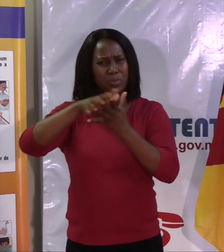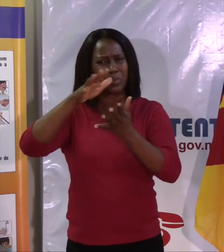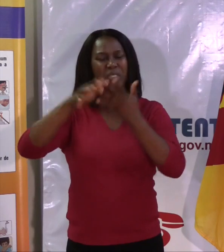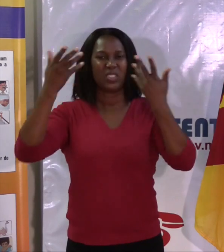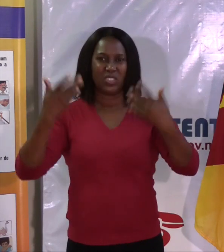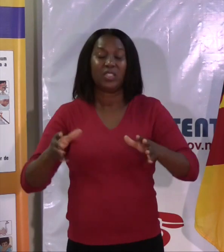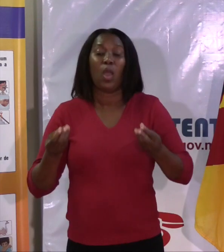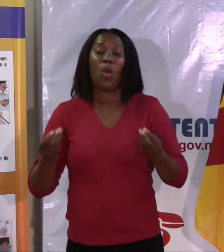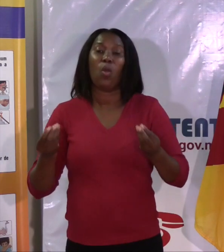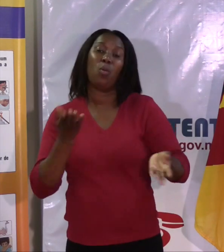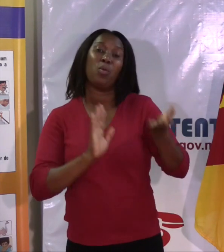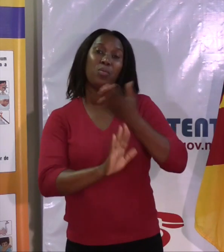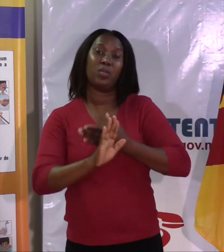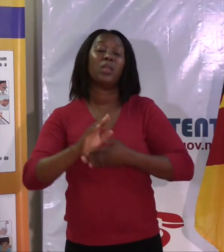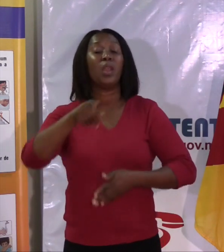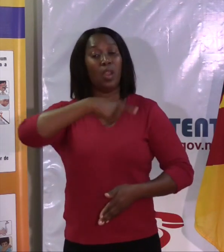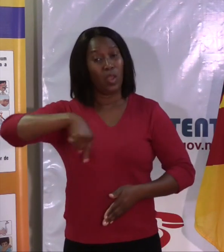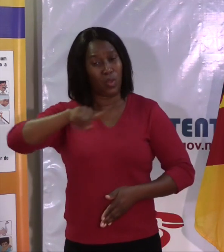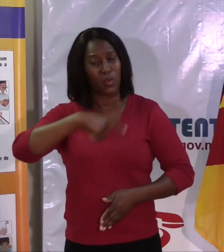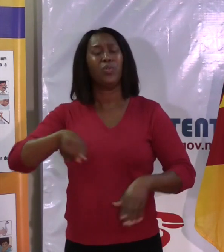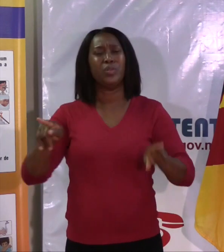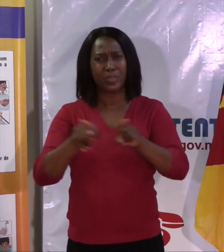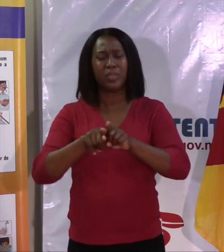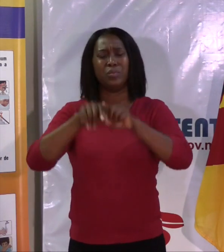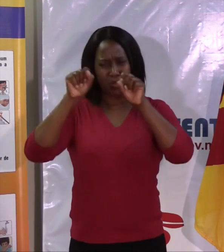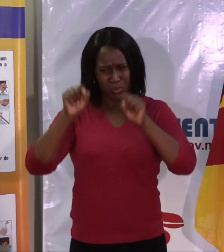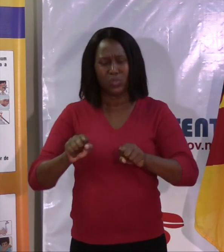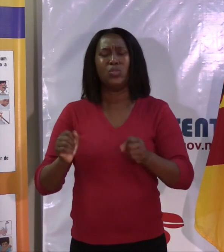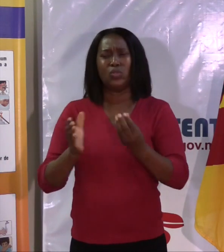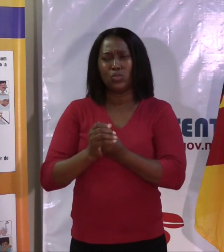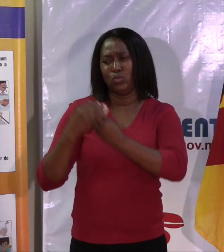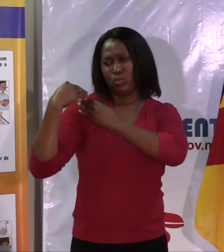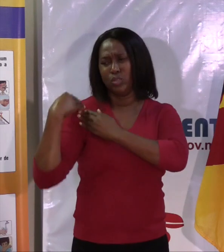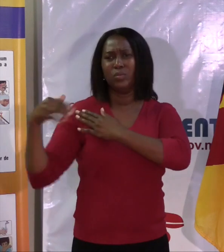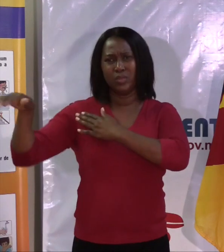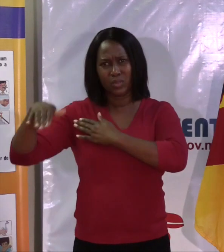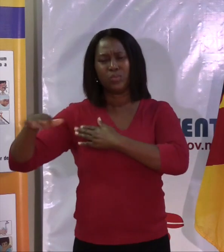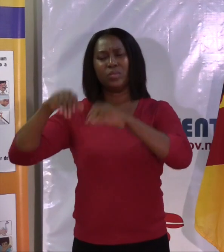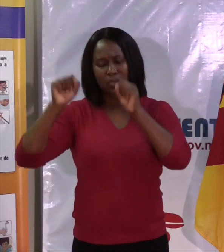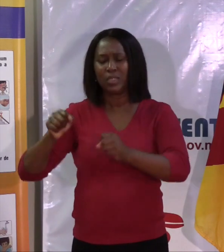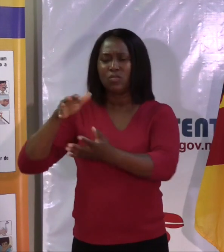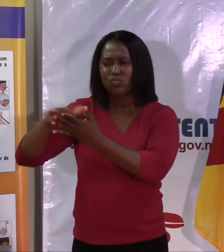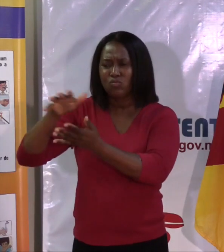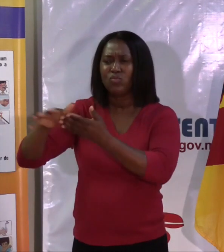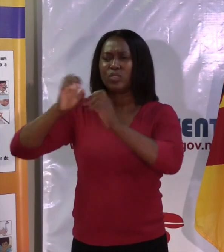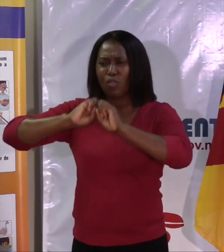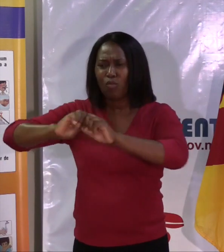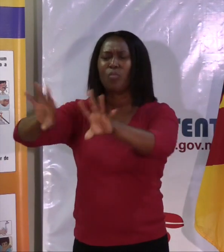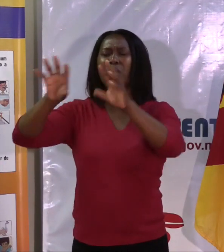que reforçar o nosso trabalho com as lidas comunitárias no sentido de reforço de acesso à informação. Eu acredito que